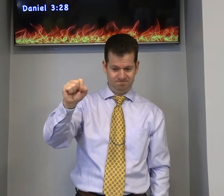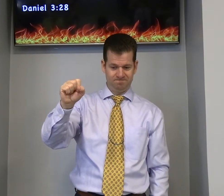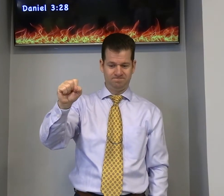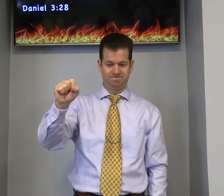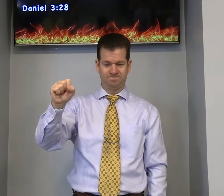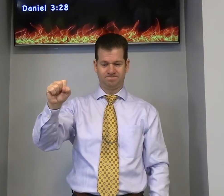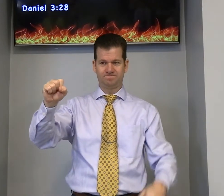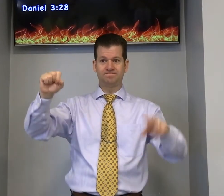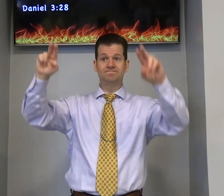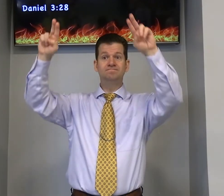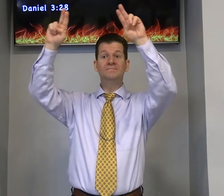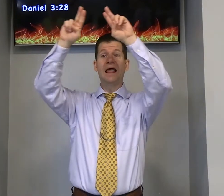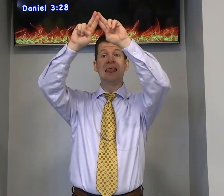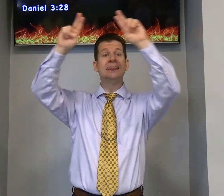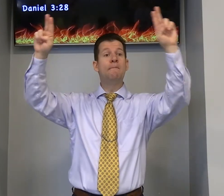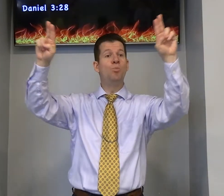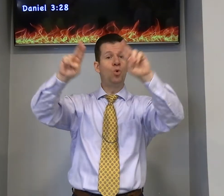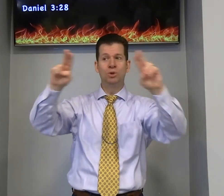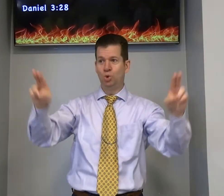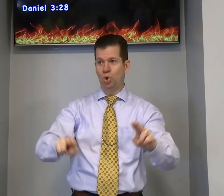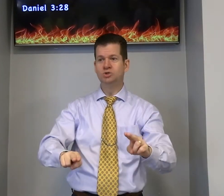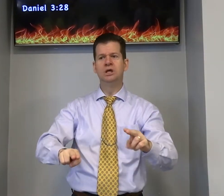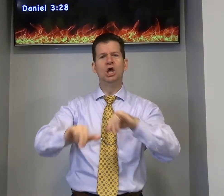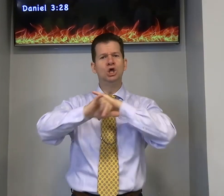Shadraki Mezaki e Abednego